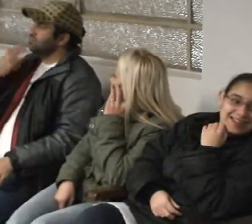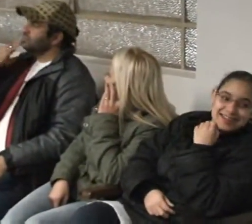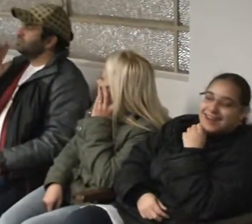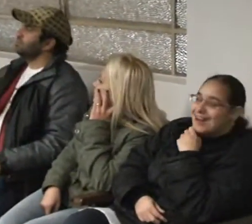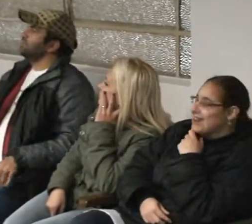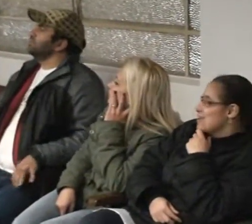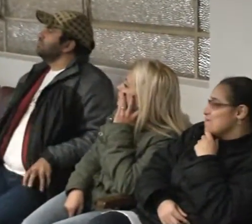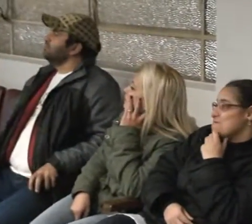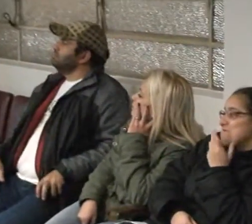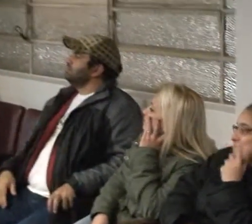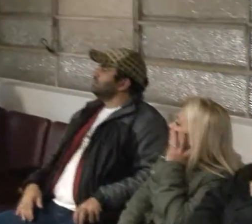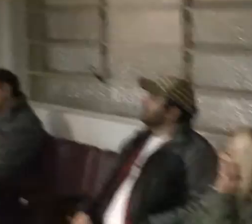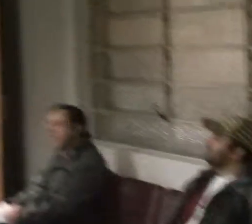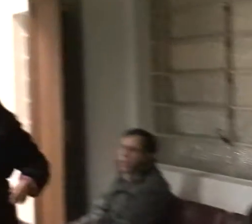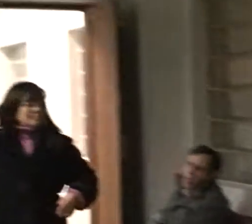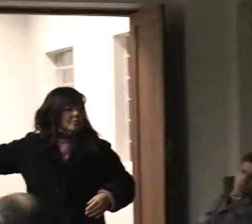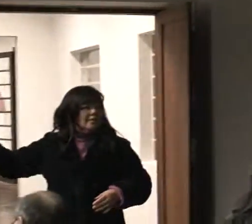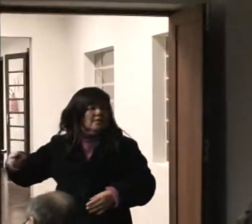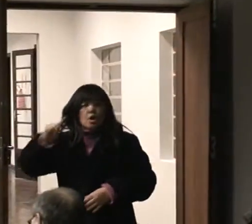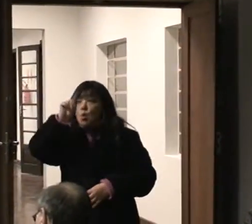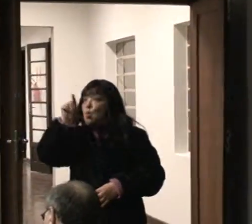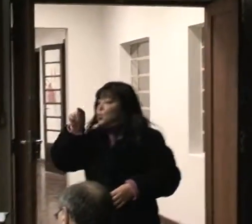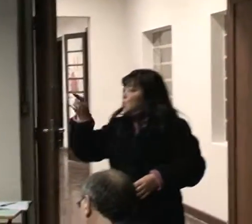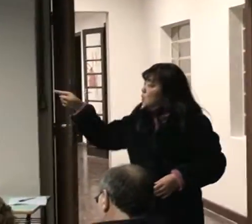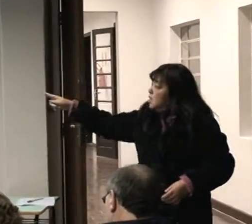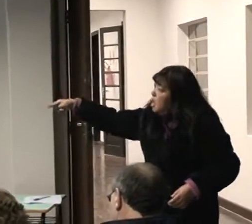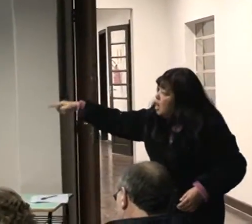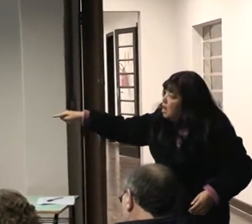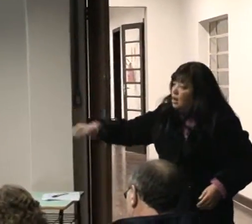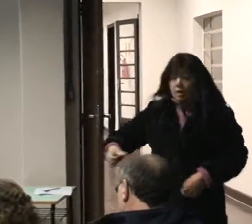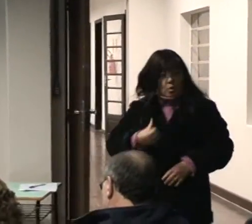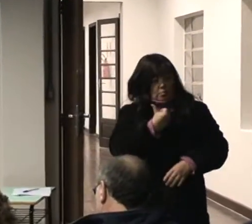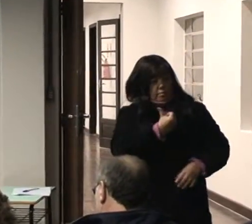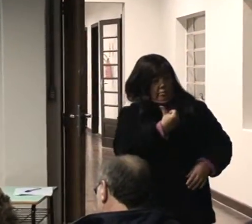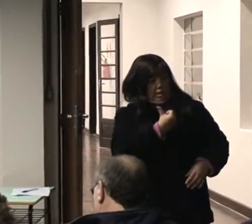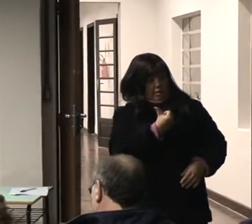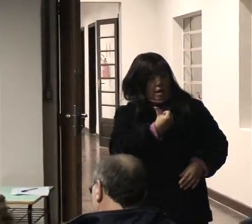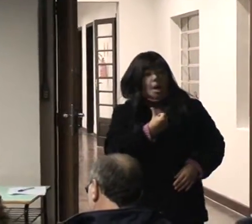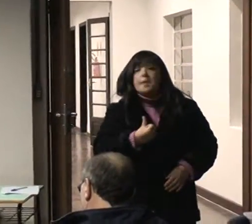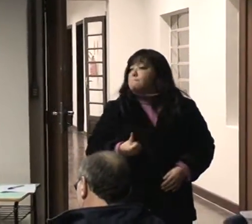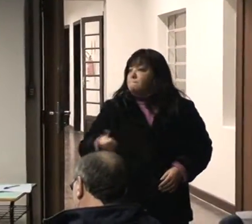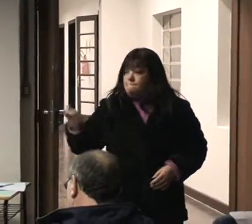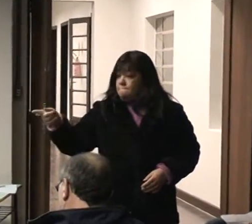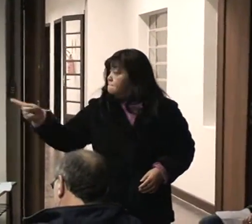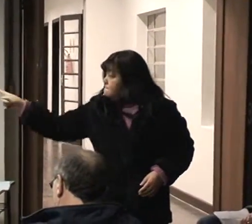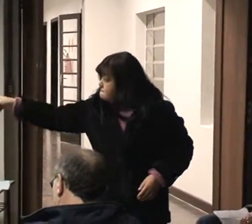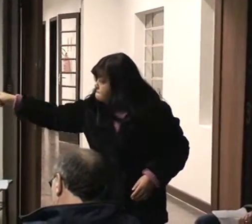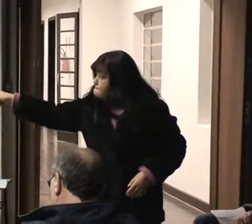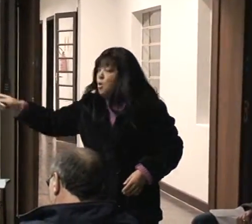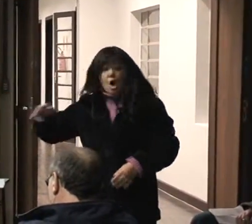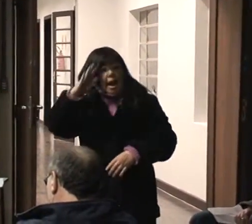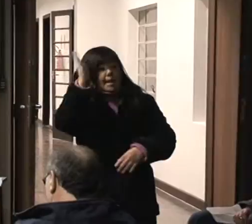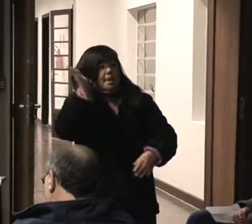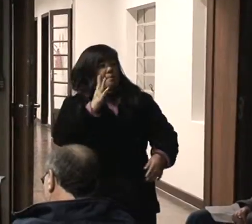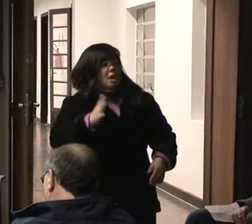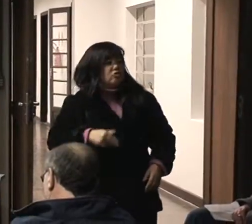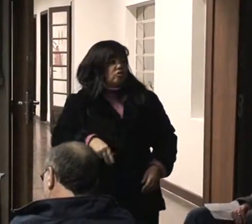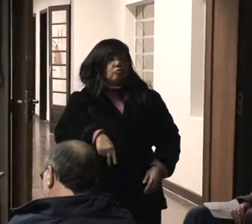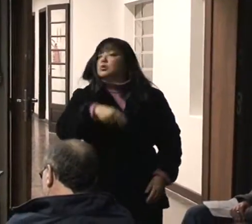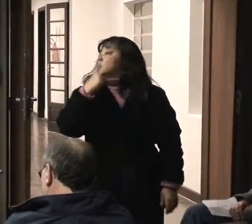22, que foi elaborado por vários ministérios. Várias entidades. Mas a gente que trabalha